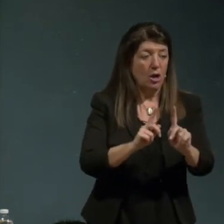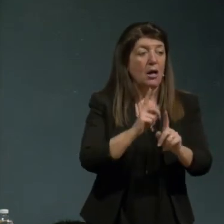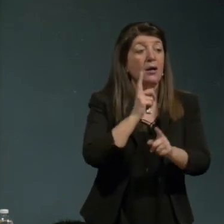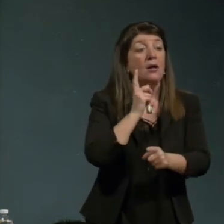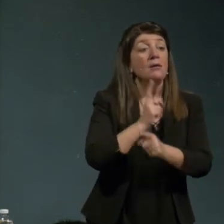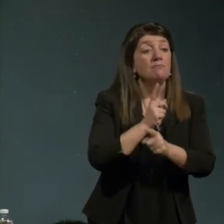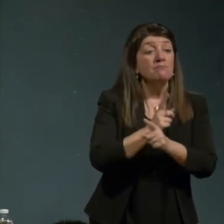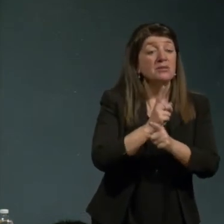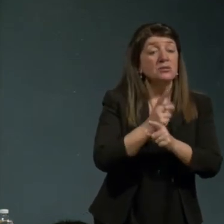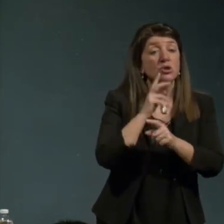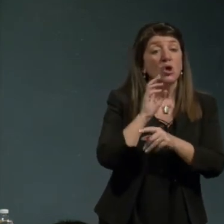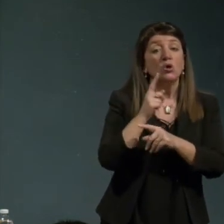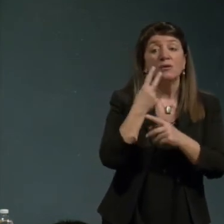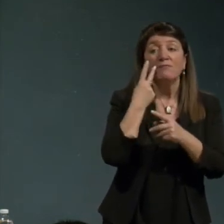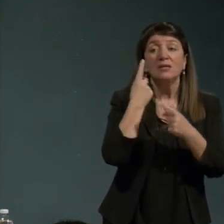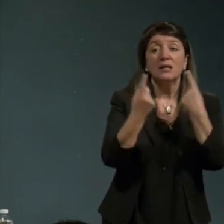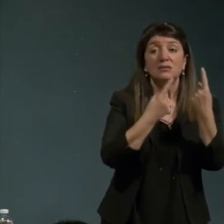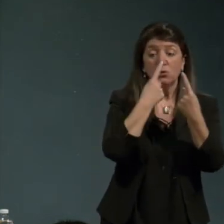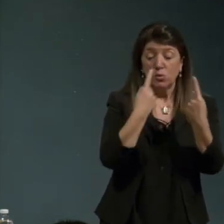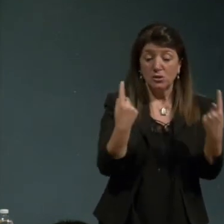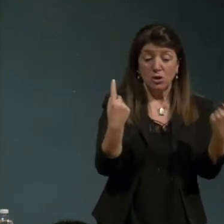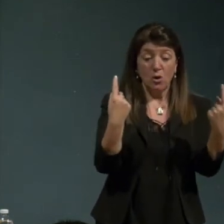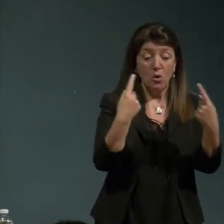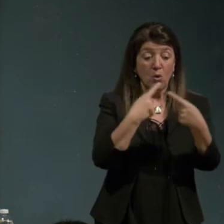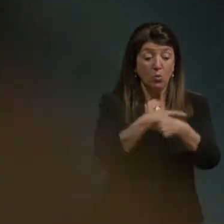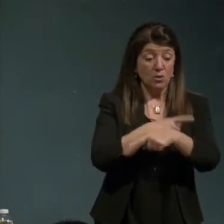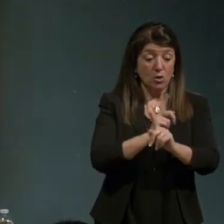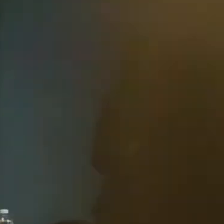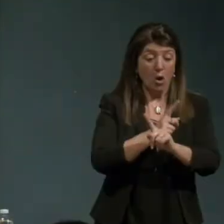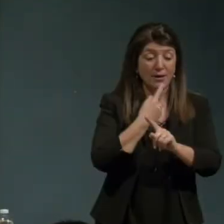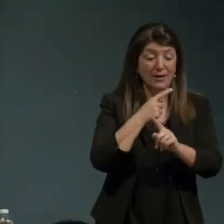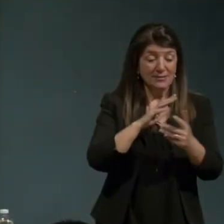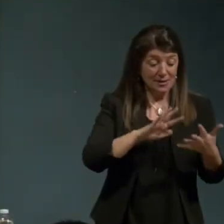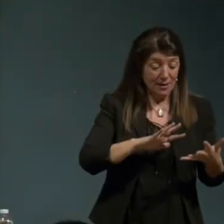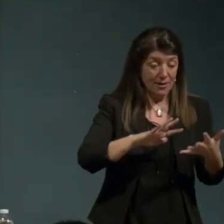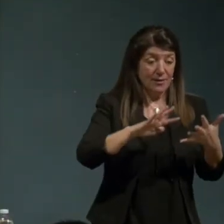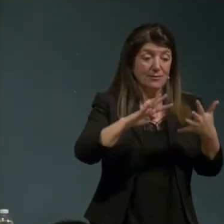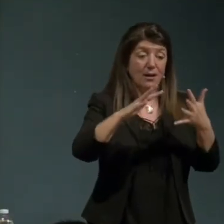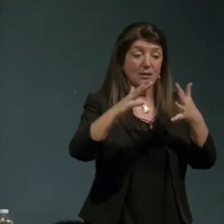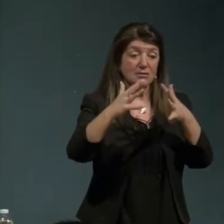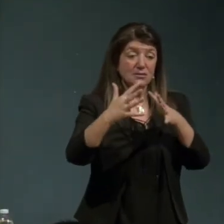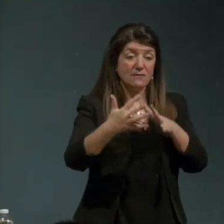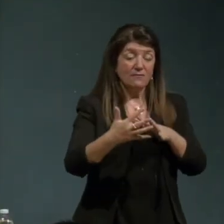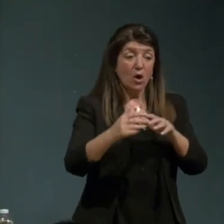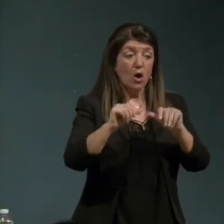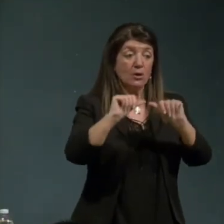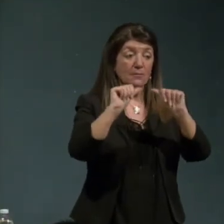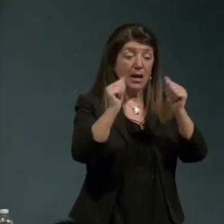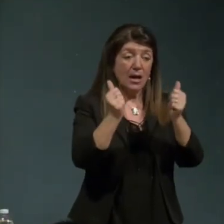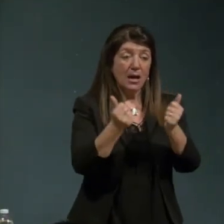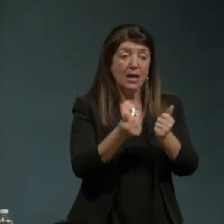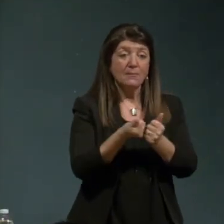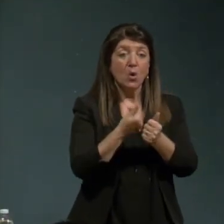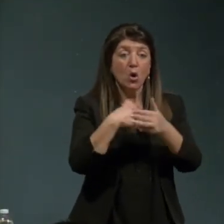le piège delle cose e che si trasforma facilmente in un conoscenso manichein dove